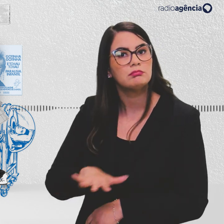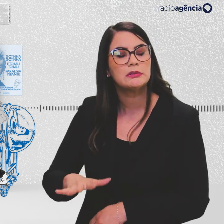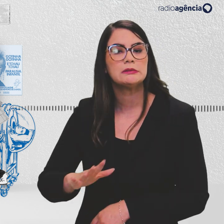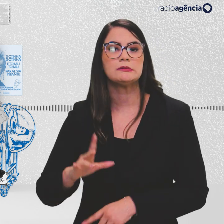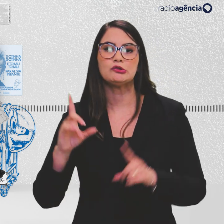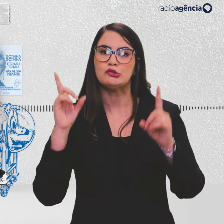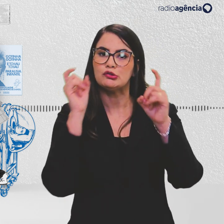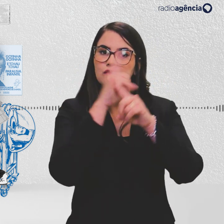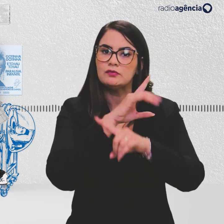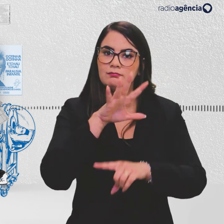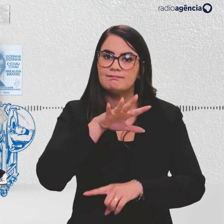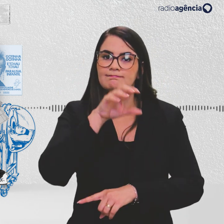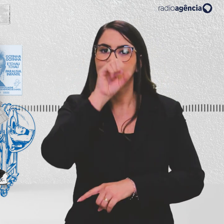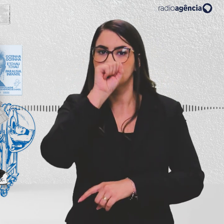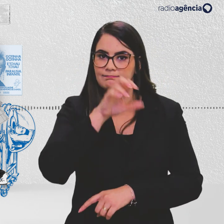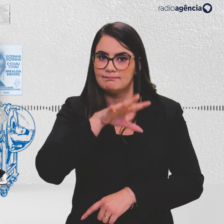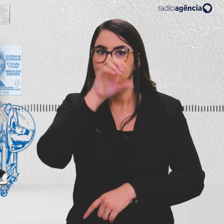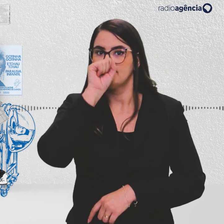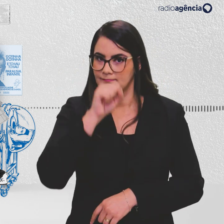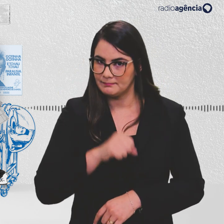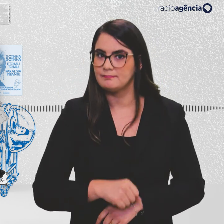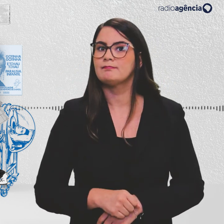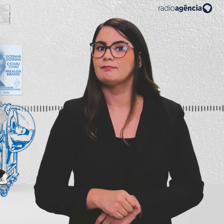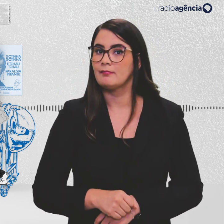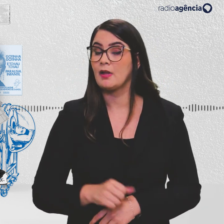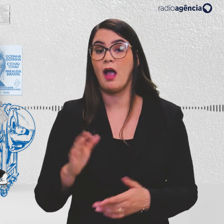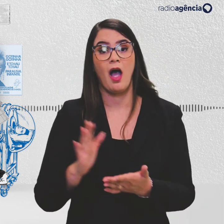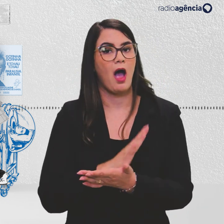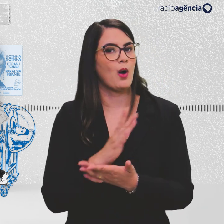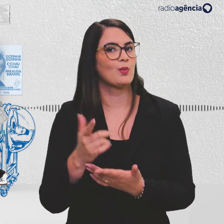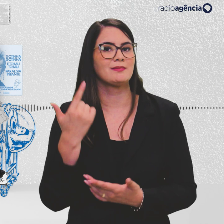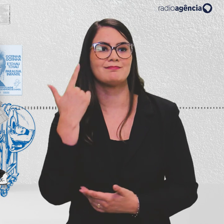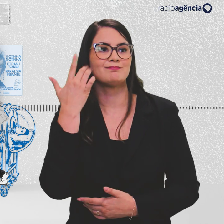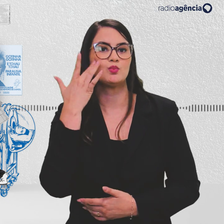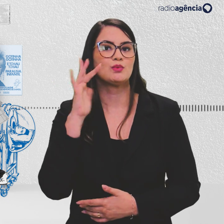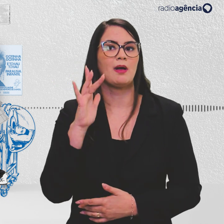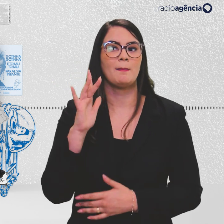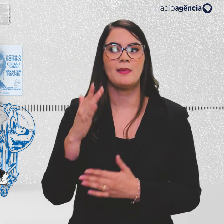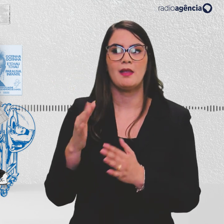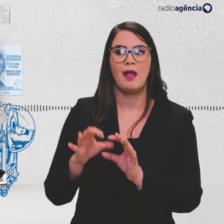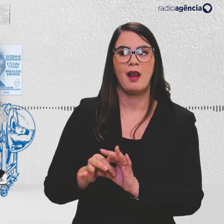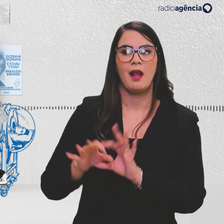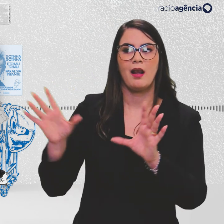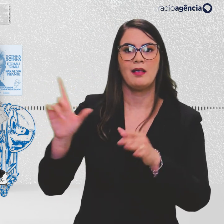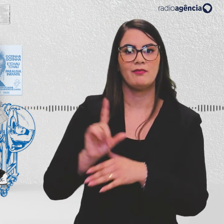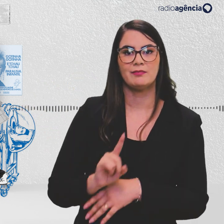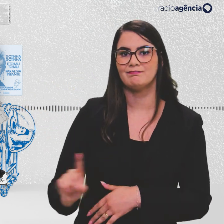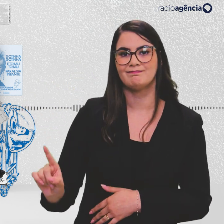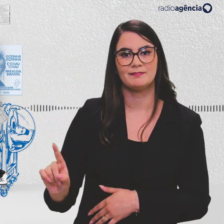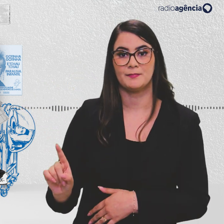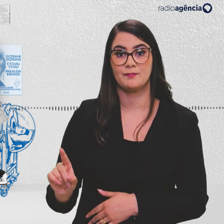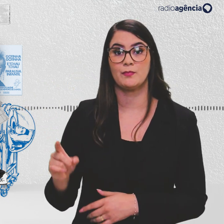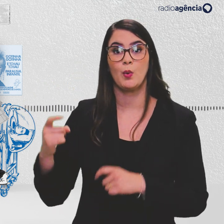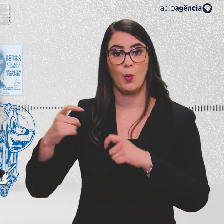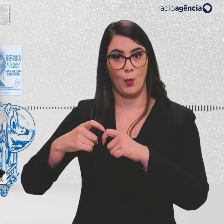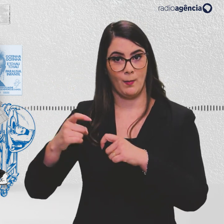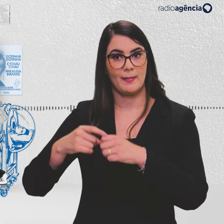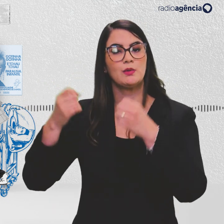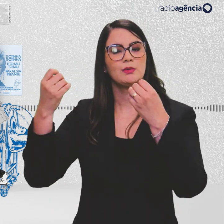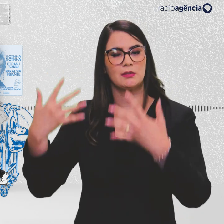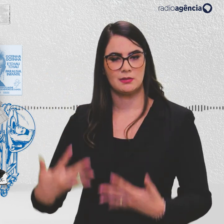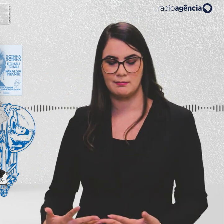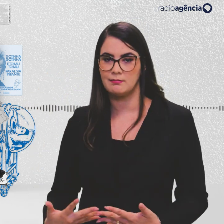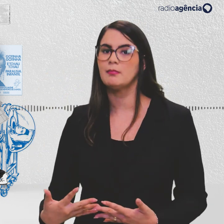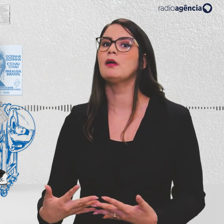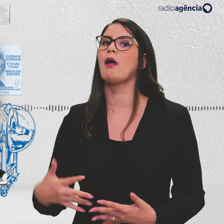dificuldade respiratória. E muitas delas não tinham previsão de sair. O médico Guido Levi já falou sobre esse